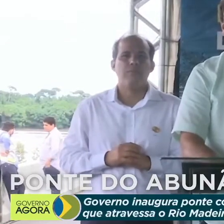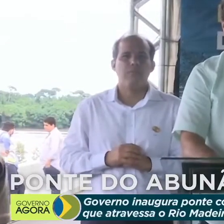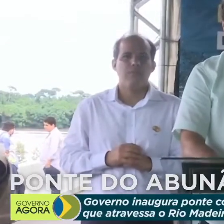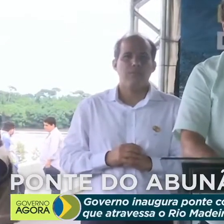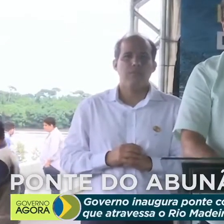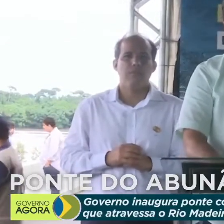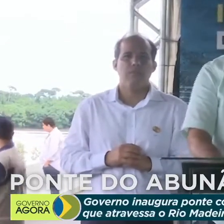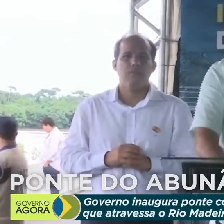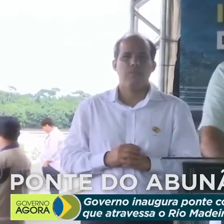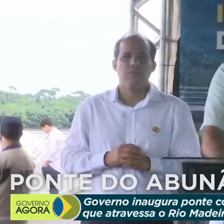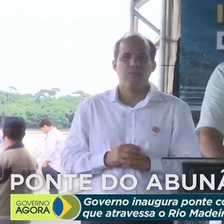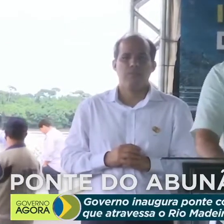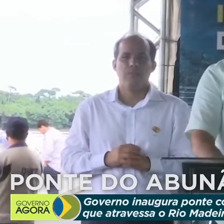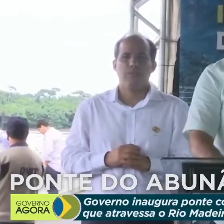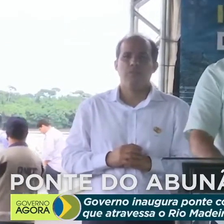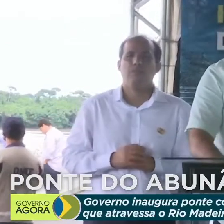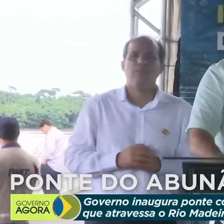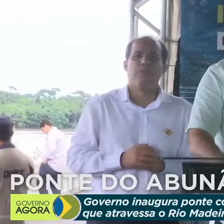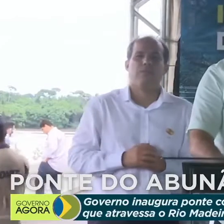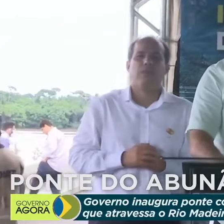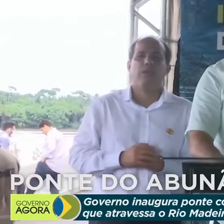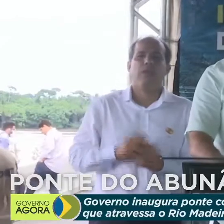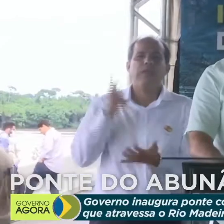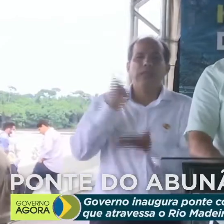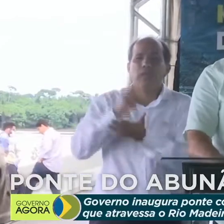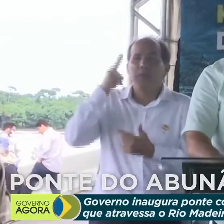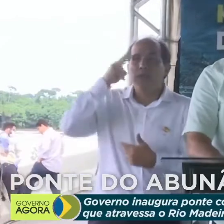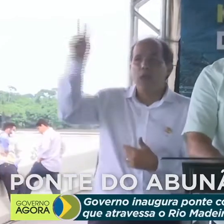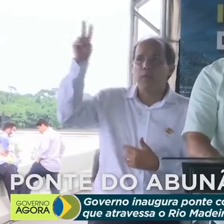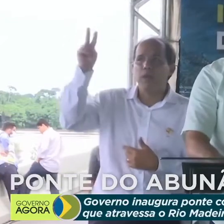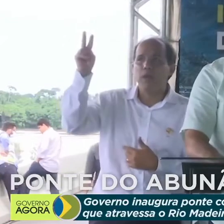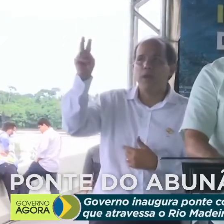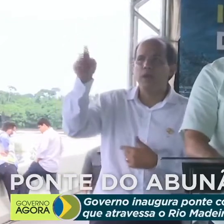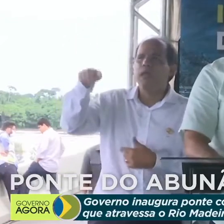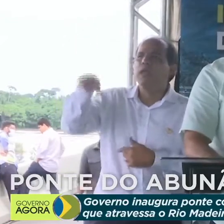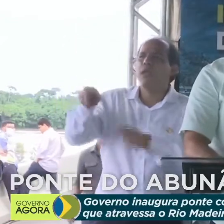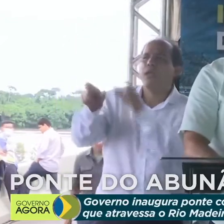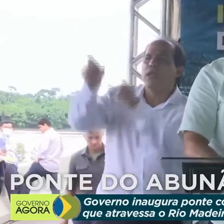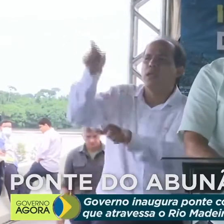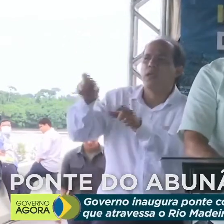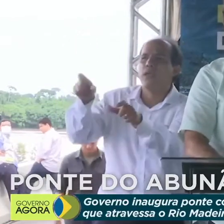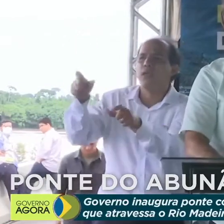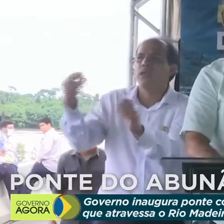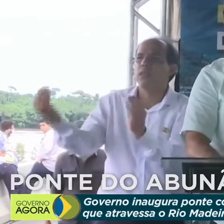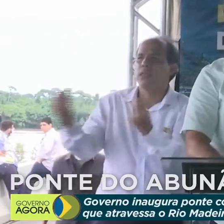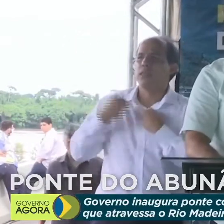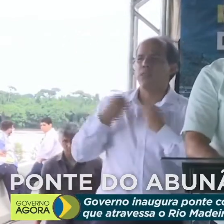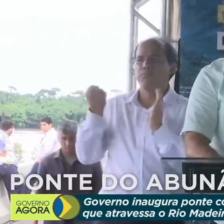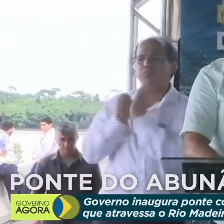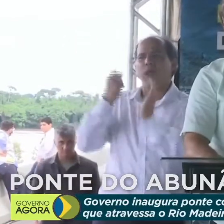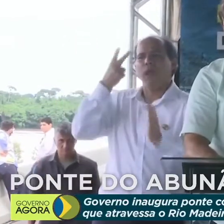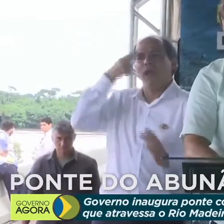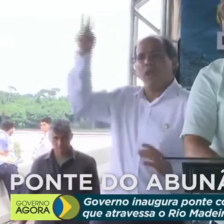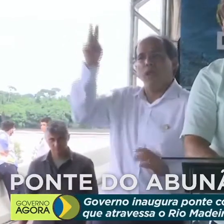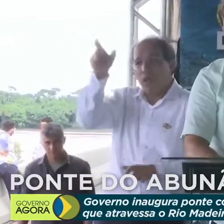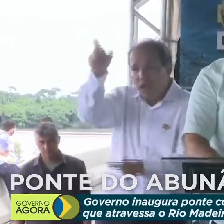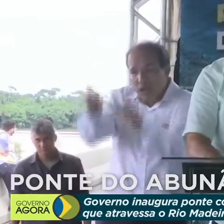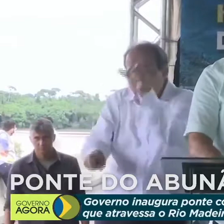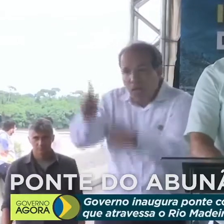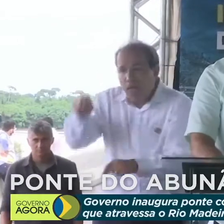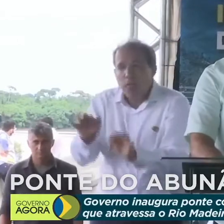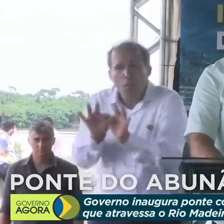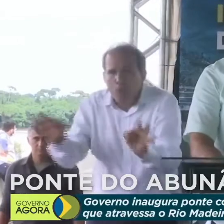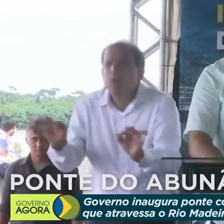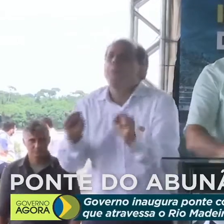Vamos sempre nos lembrar daquelas pessoas que nos deixaram o legado, por mais humilde que seja essa